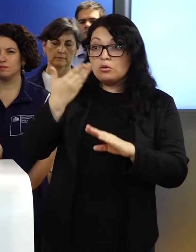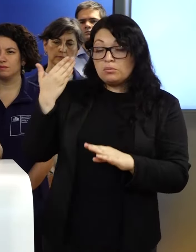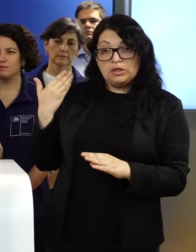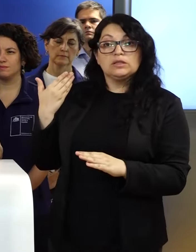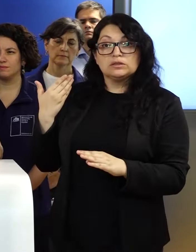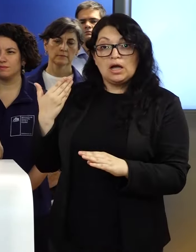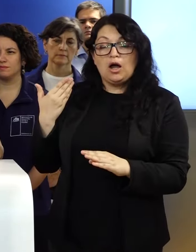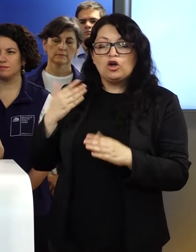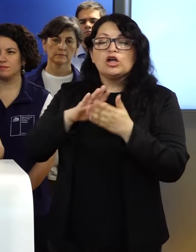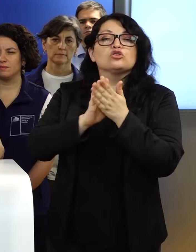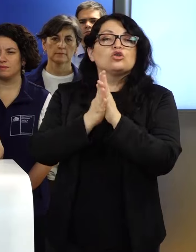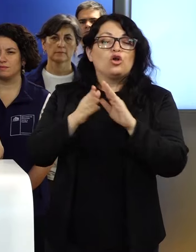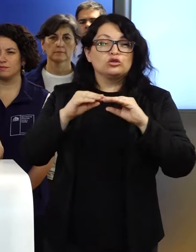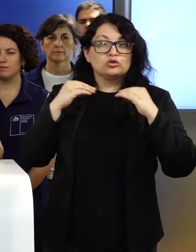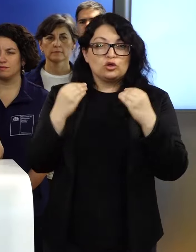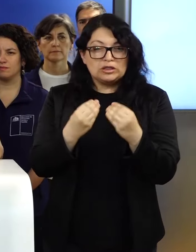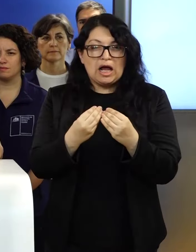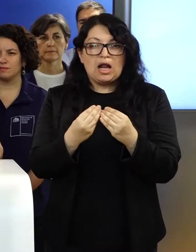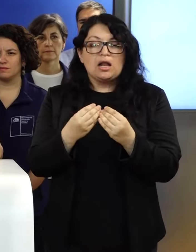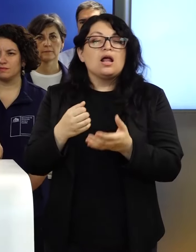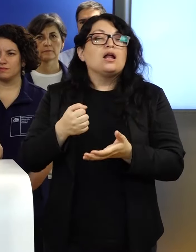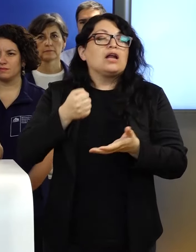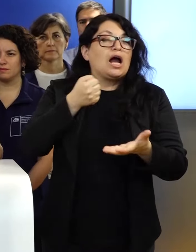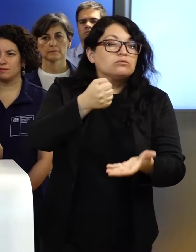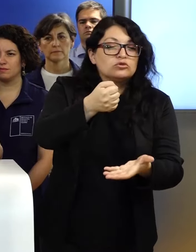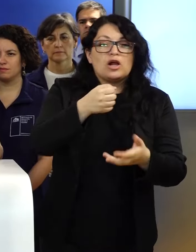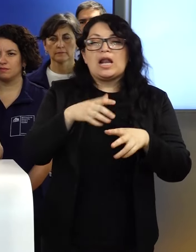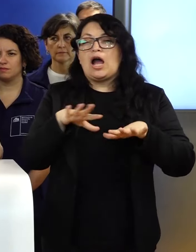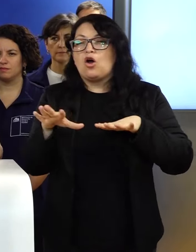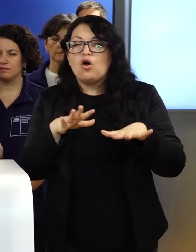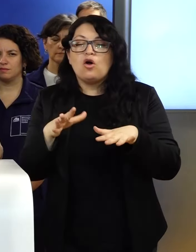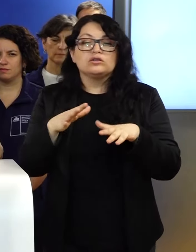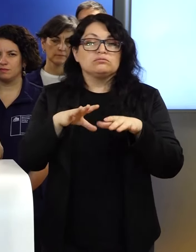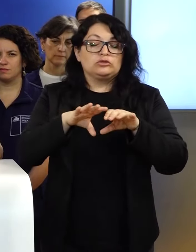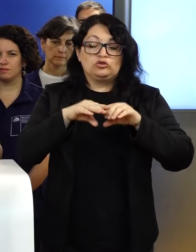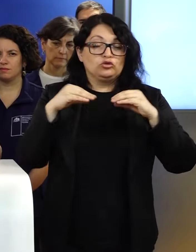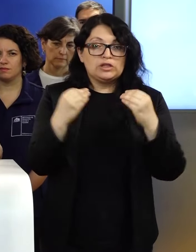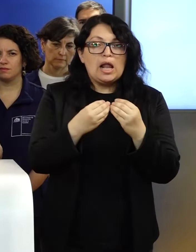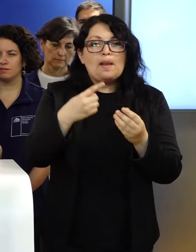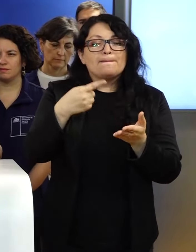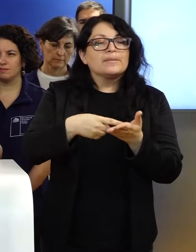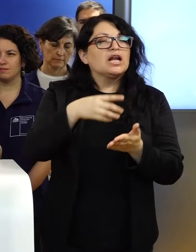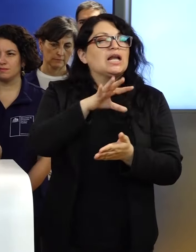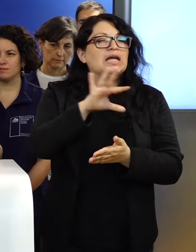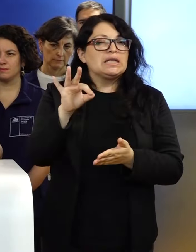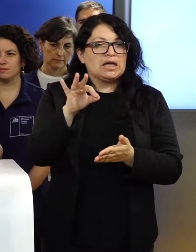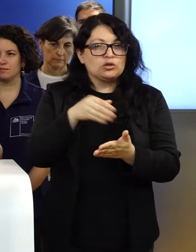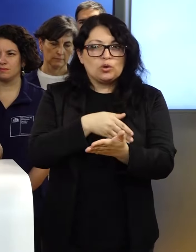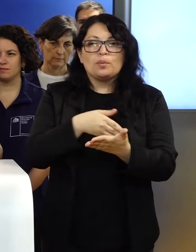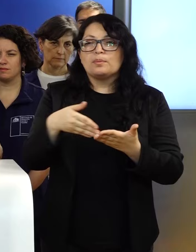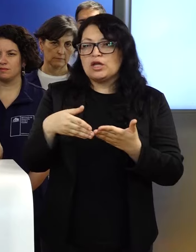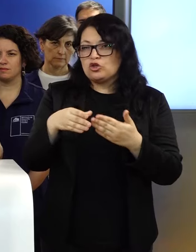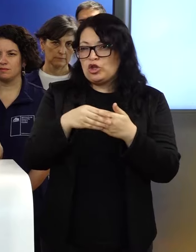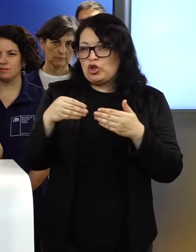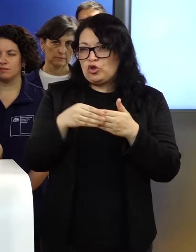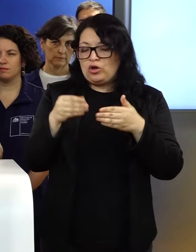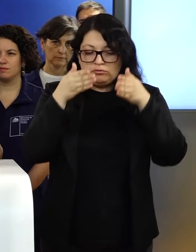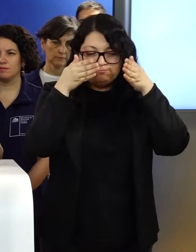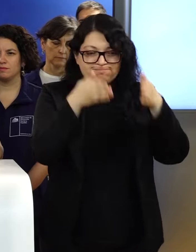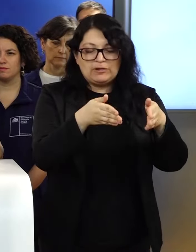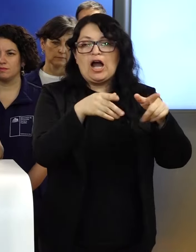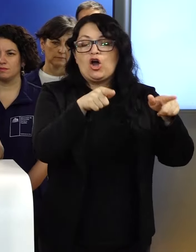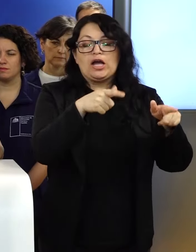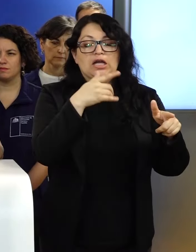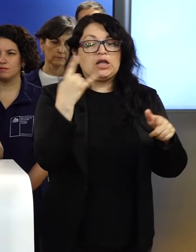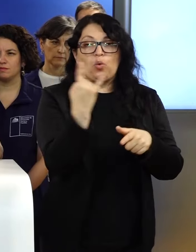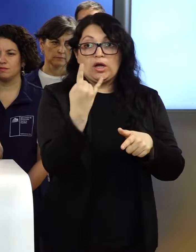entre los recursos que se movilizaron y los que se comprometieron, hay más de 1.500 millones de dólares que se destinaron a las emergencias. Y